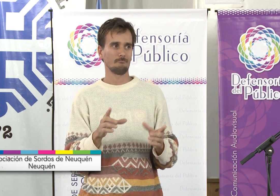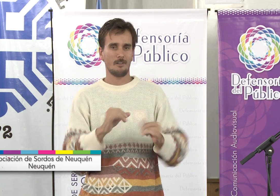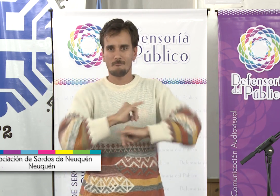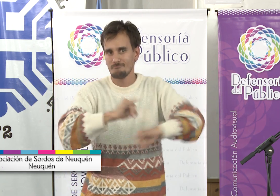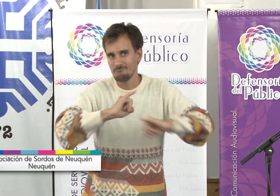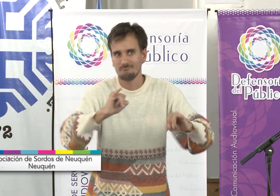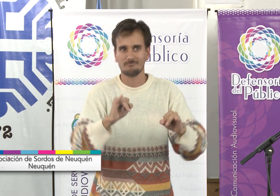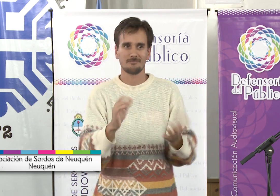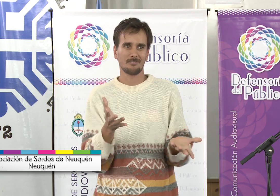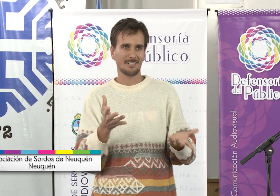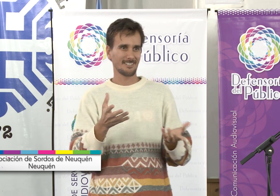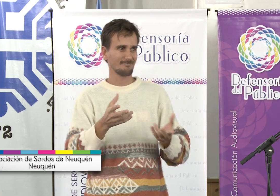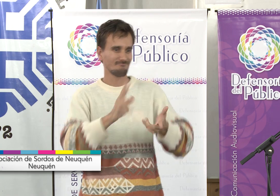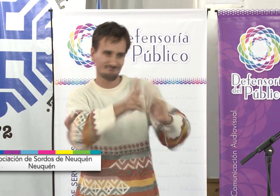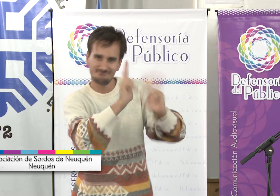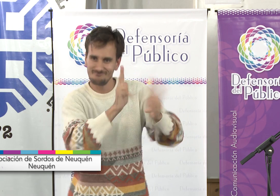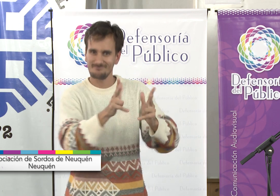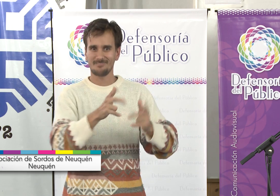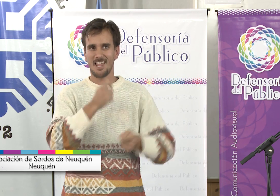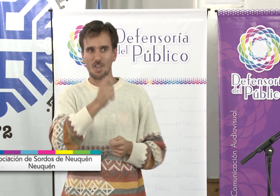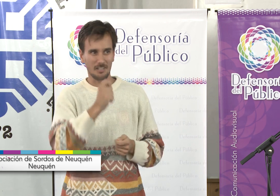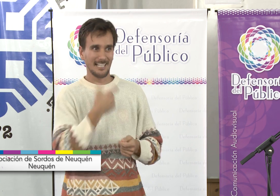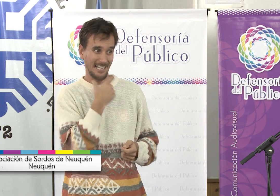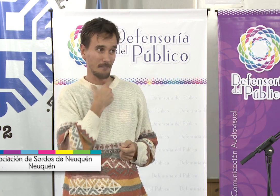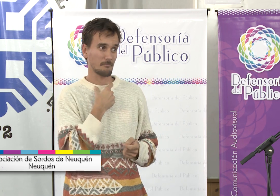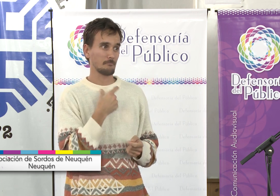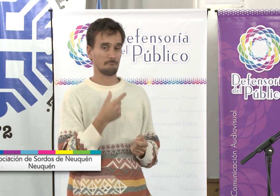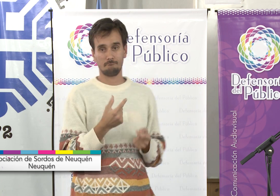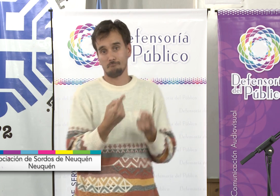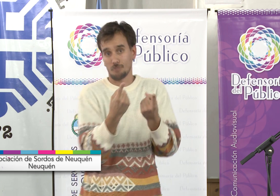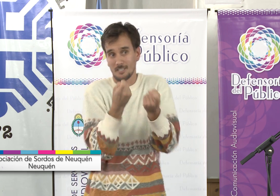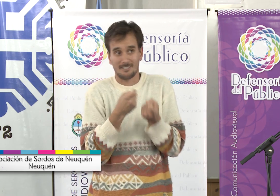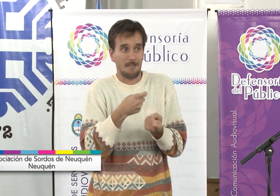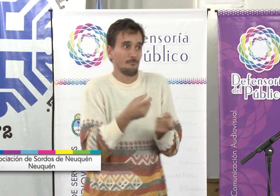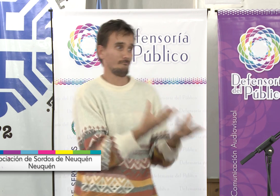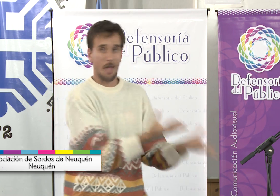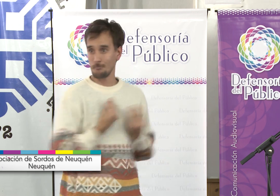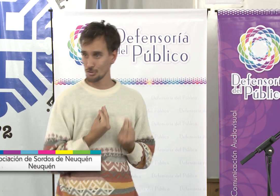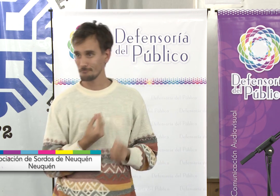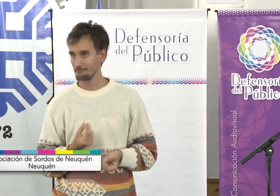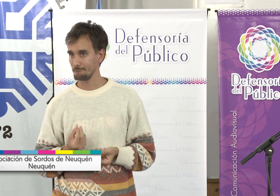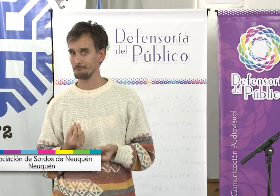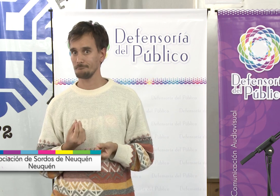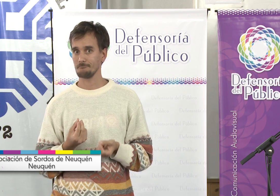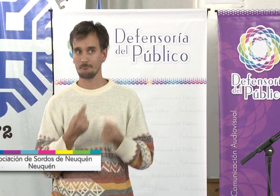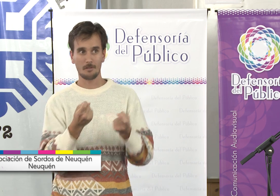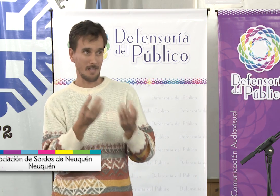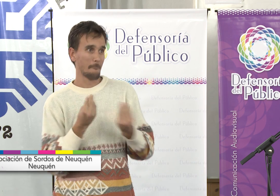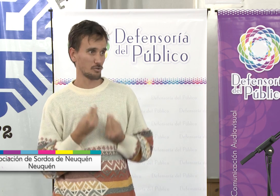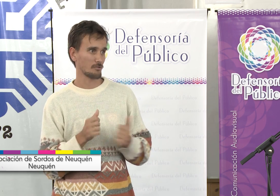la radio. Difundir, que haya intérprete, que la lengua de señas se acepte. Pero necesitamos apoyo para eso.